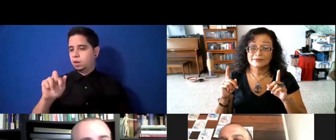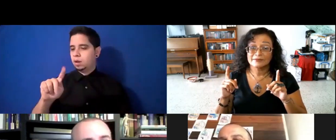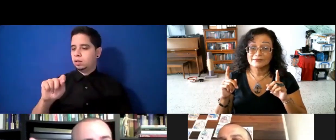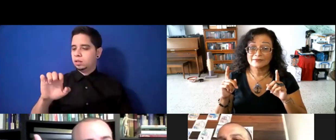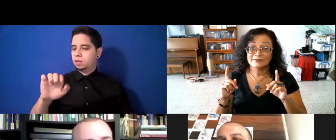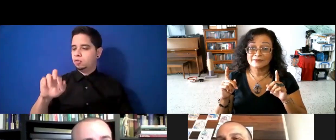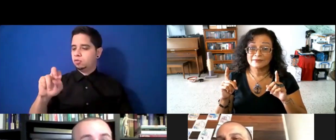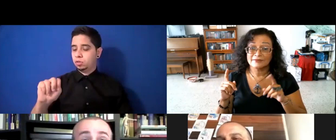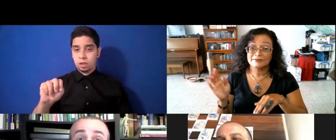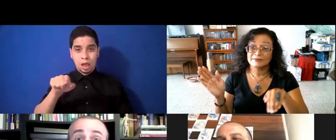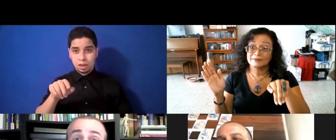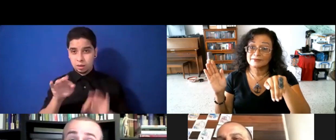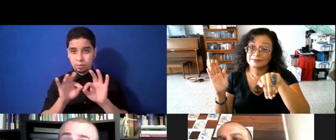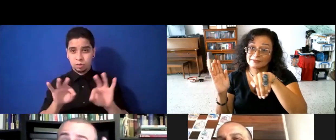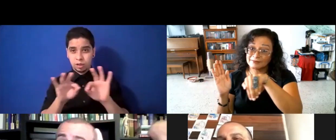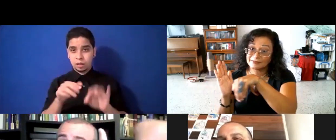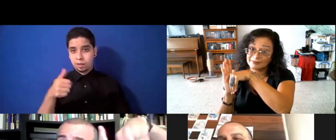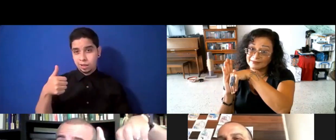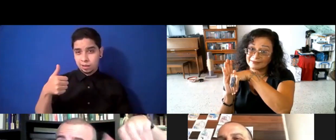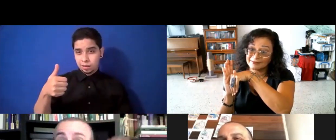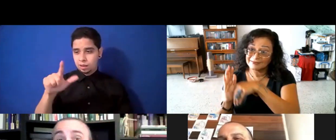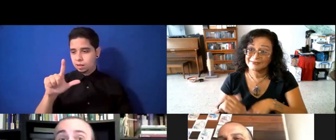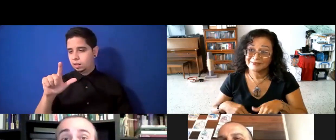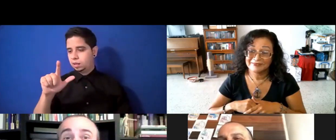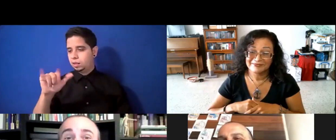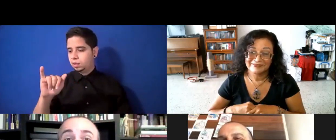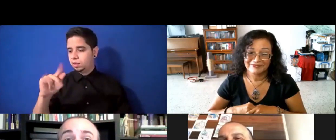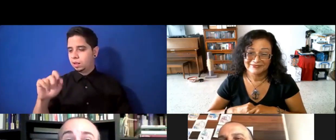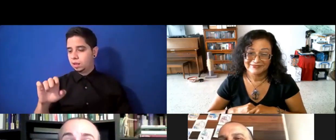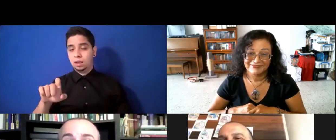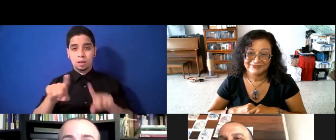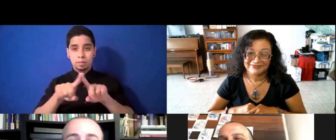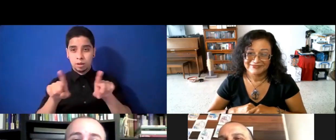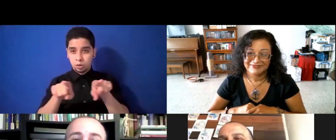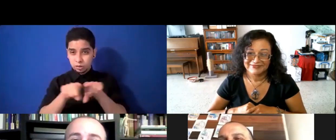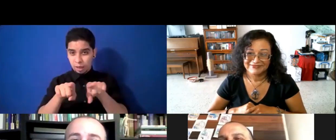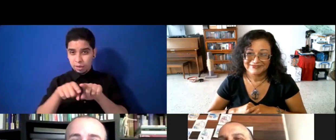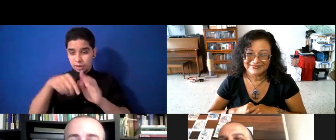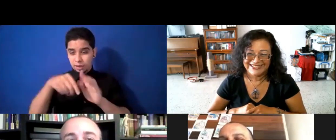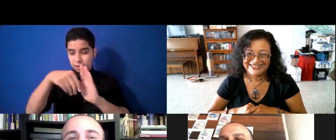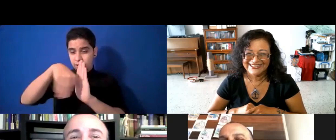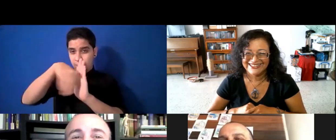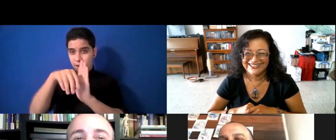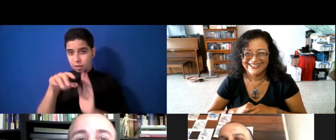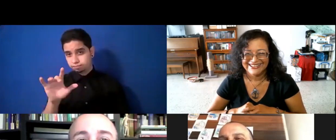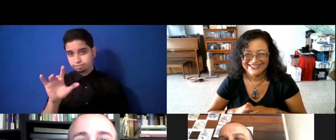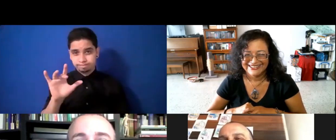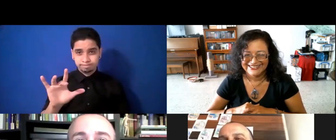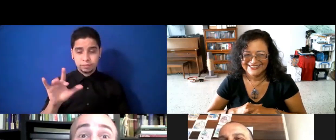además del like, me le das a la campanita para que te suscribas y le puedas entonces tener acceso a